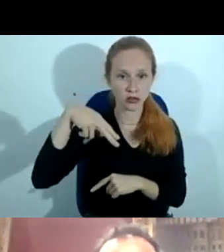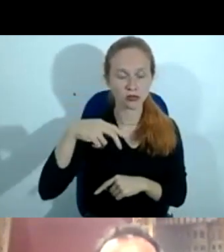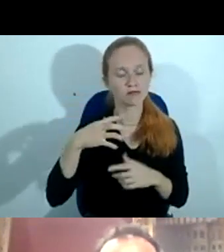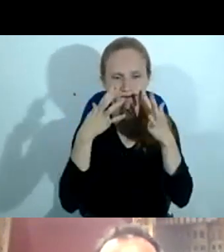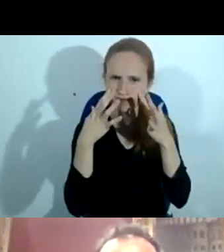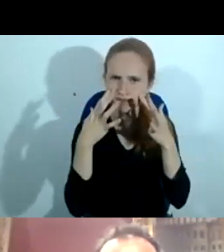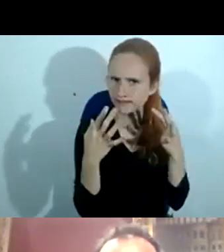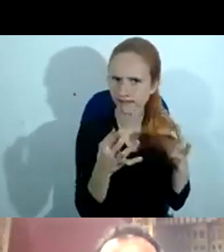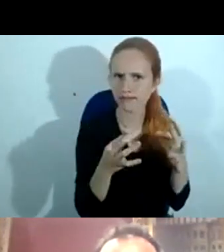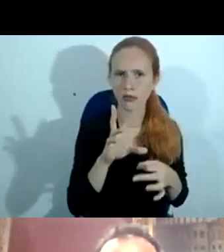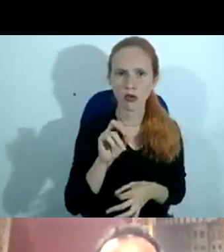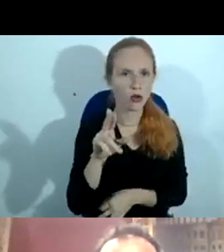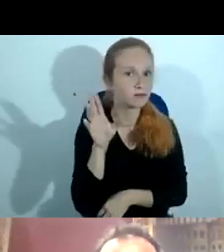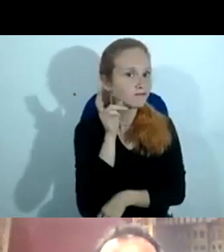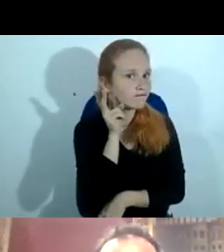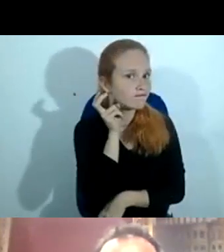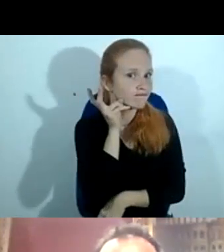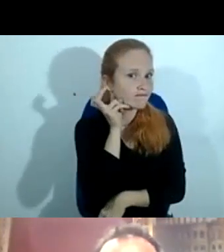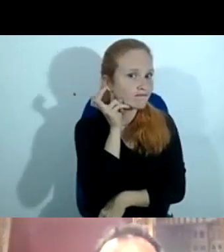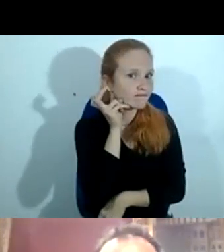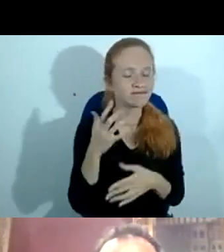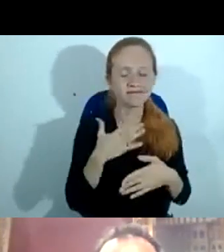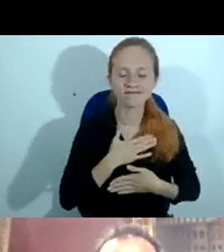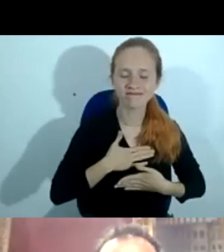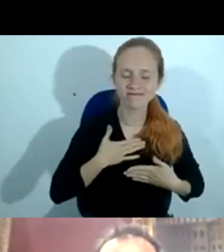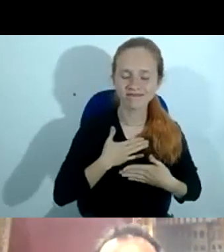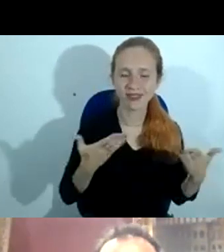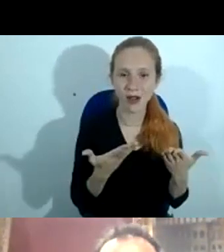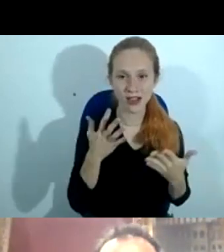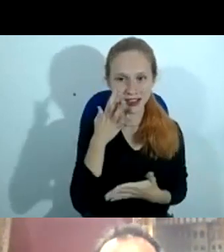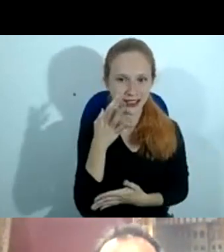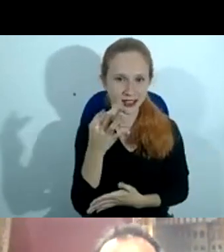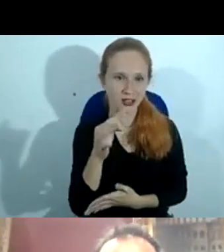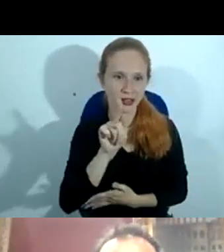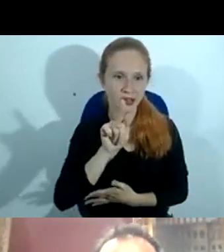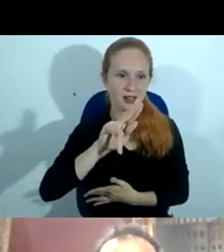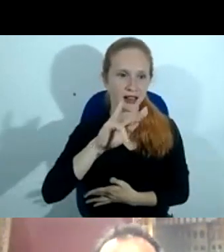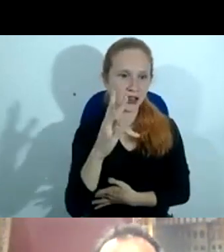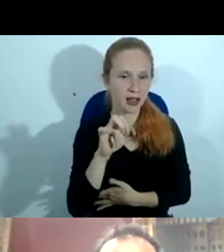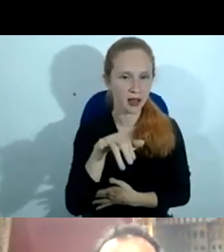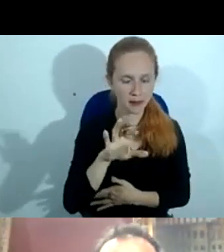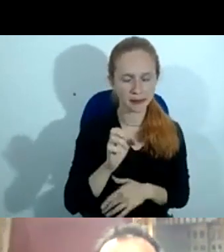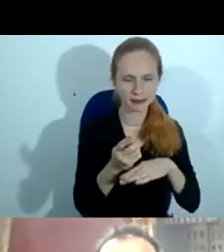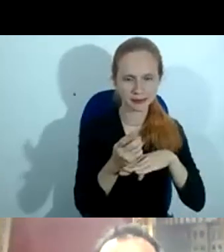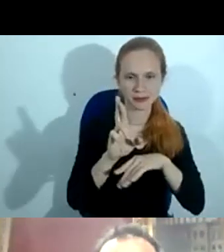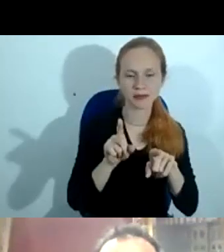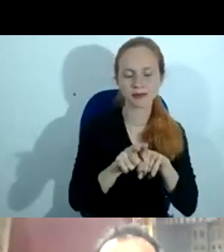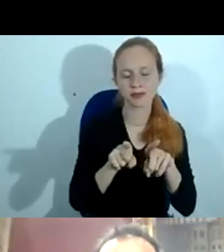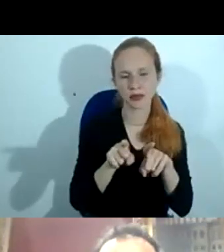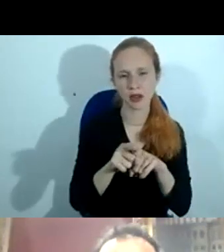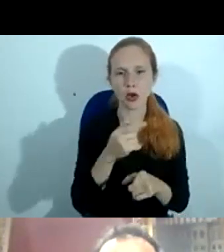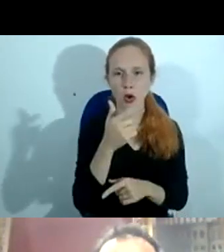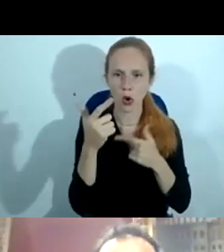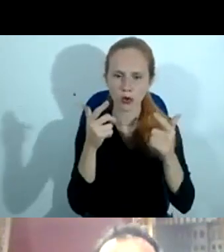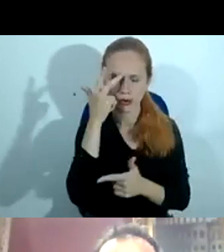e vou vir com muito gosto aqui, com muita atenção, hoje o doutor Guilherme e os outros autores e debatedores.